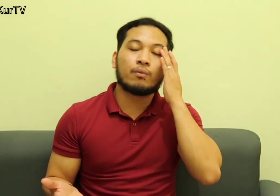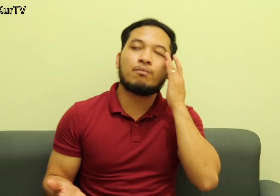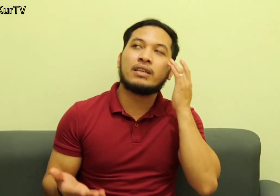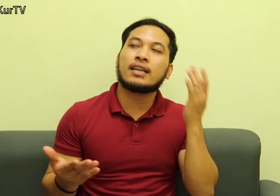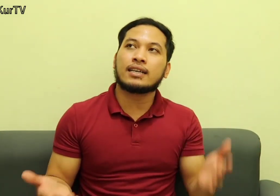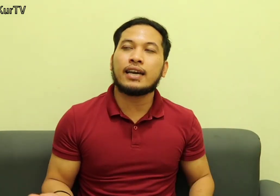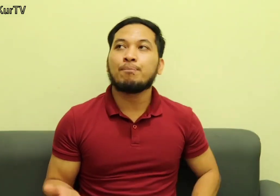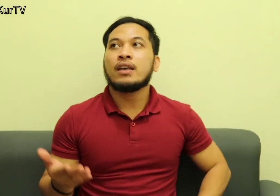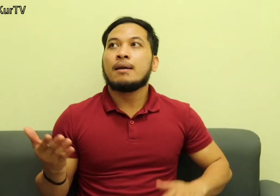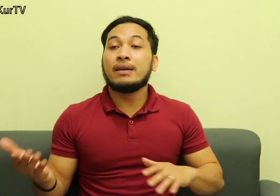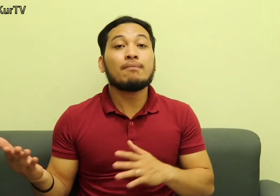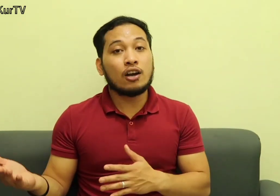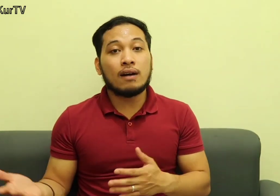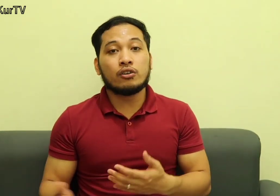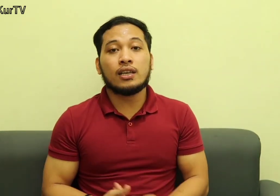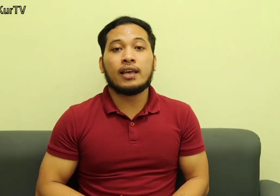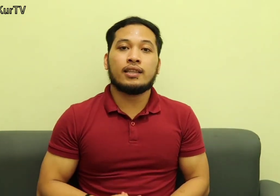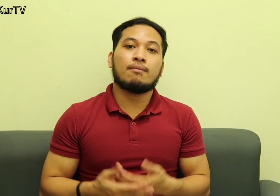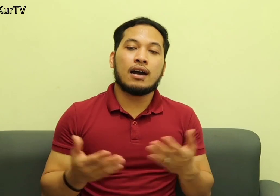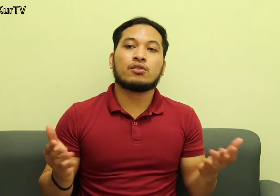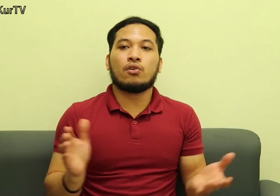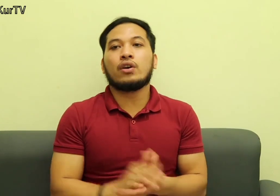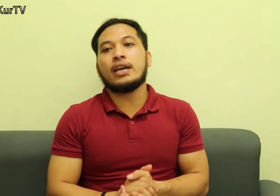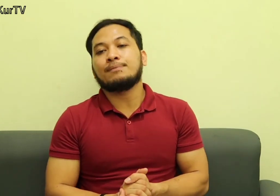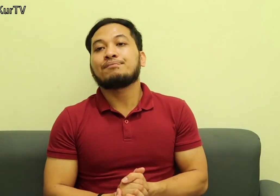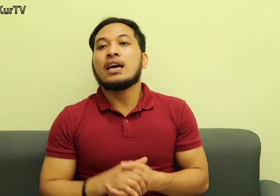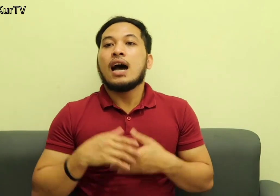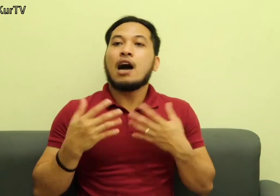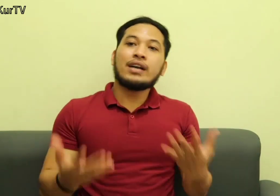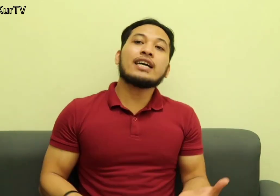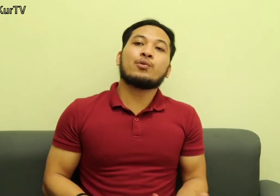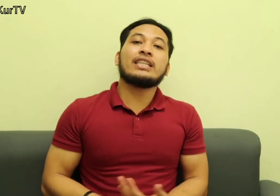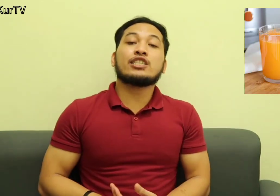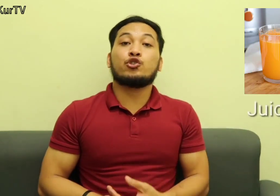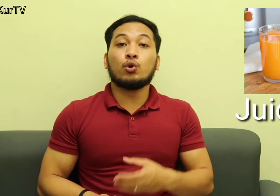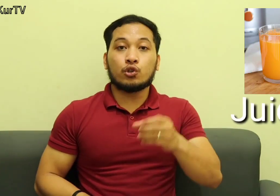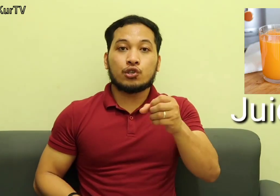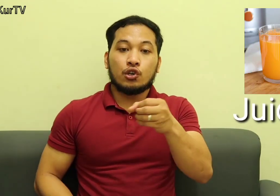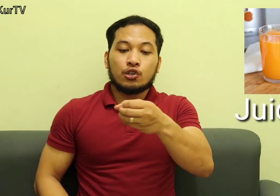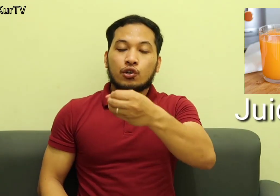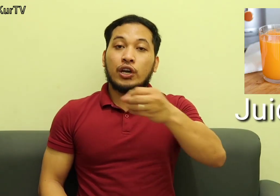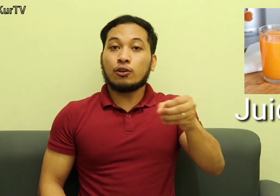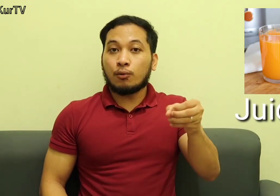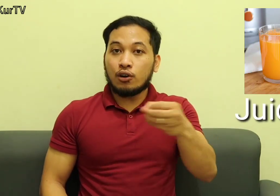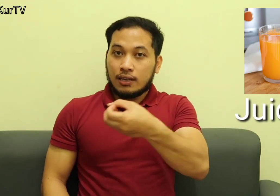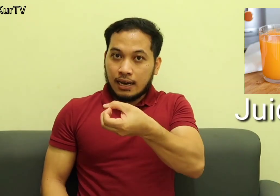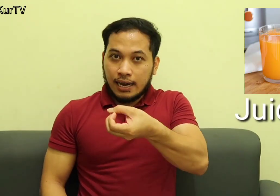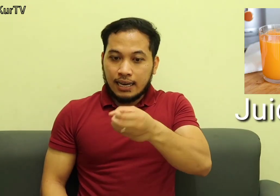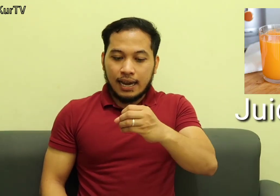Minsan kasi Binabago-bago din ulit Diba? So, okay Awareness for this Juice So, ito po Nakaganyan lang